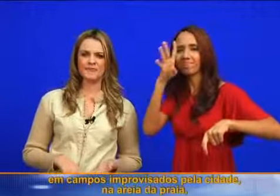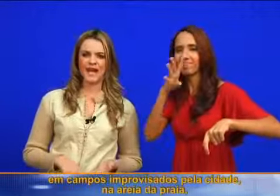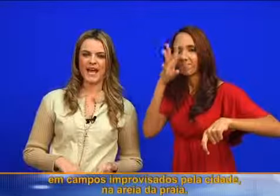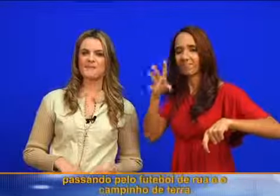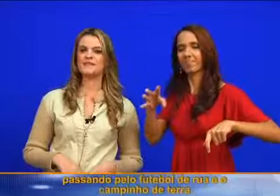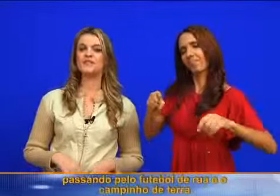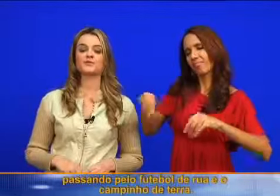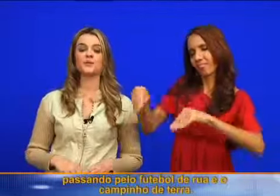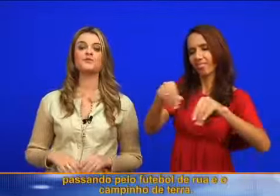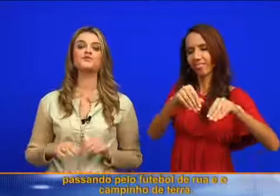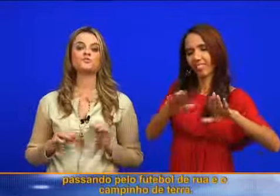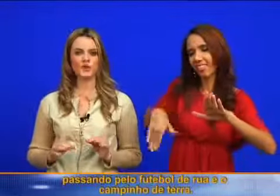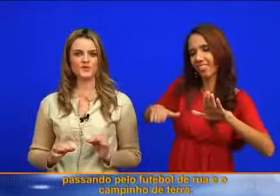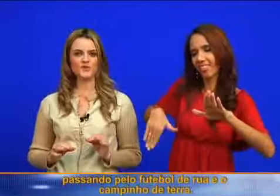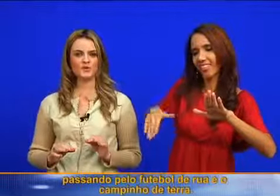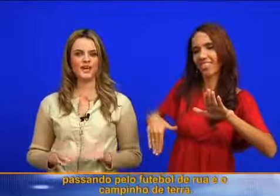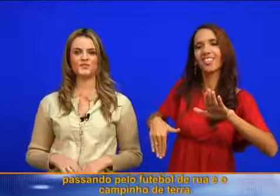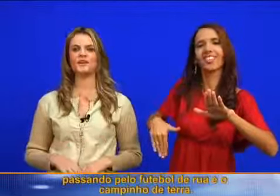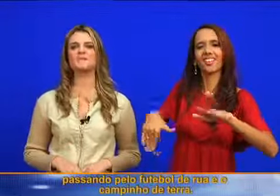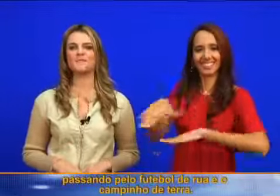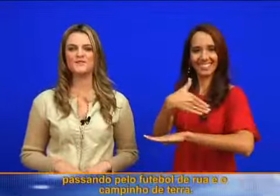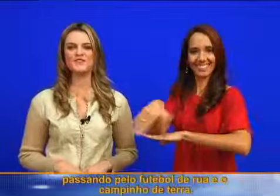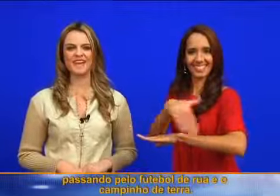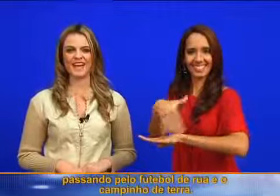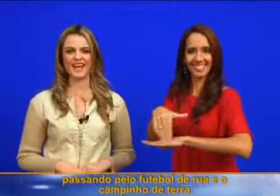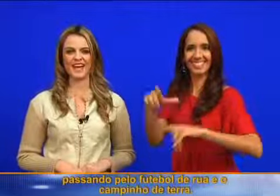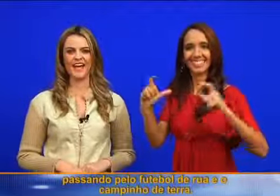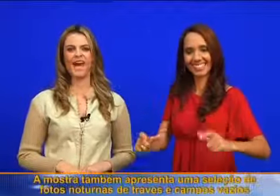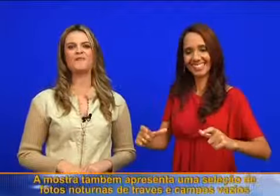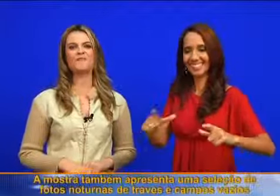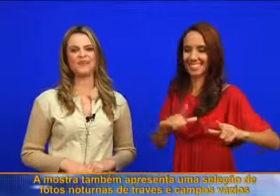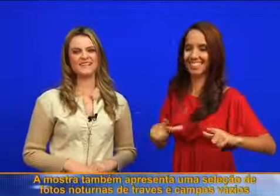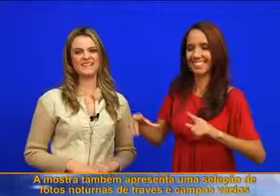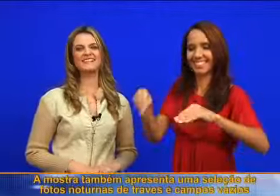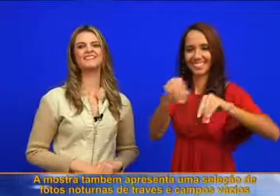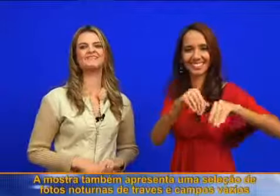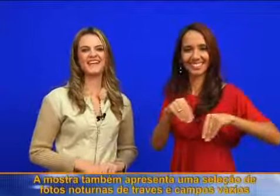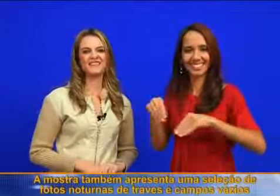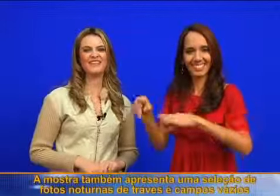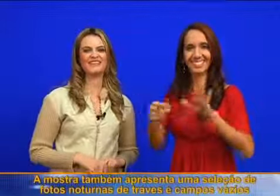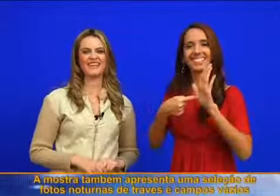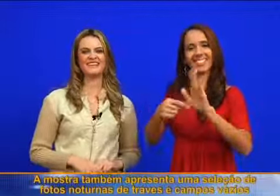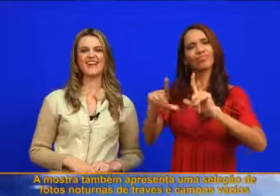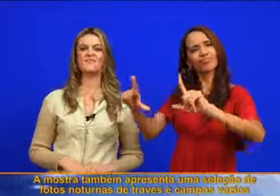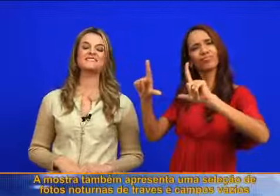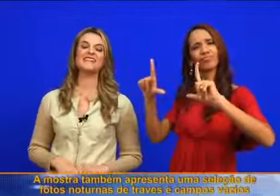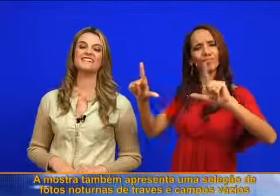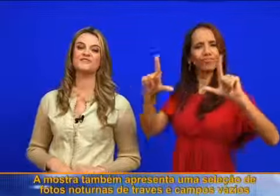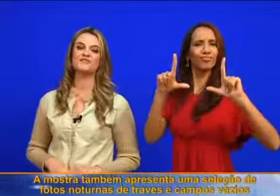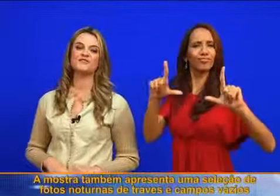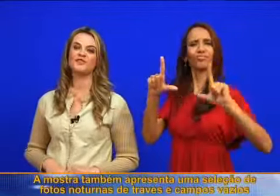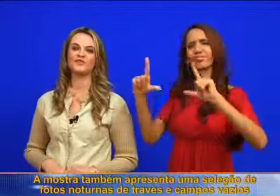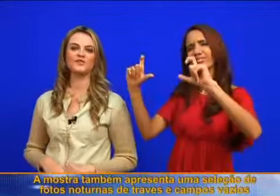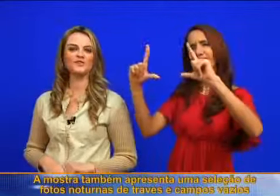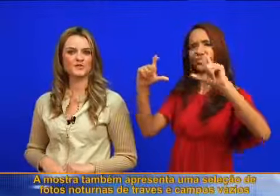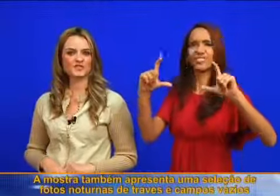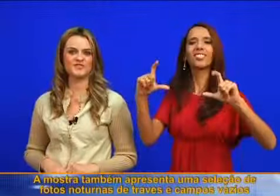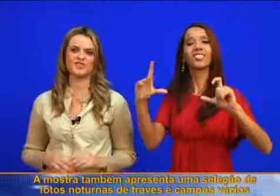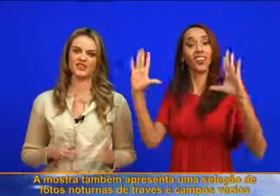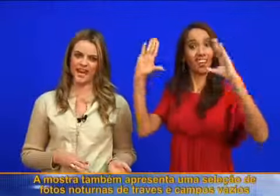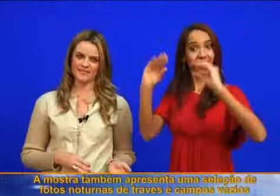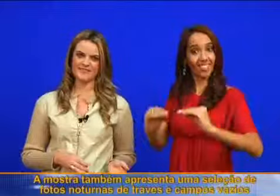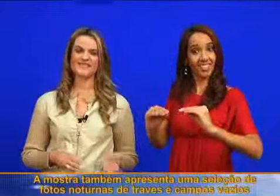na areia da praia, passando pelo futebol de rua e o campinho de terra. A mostra também apresenta uma seleção de fotos